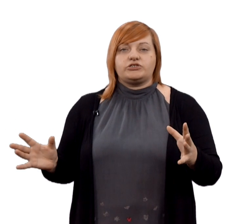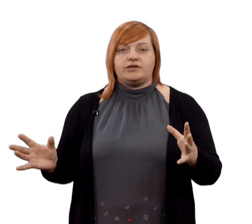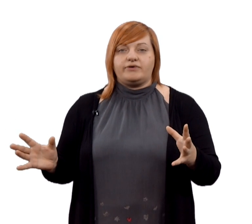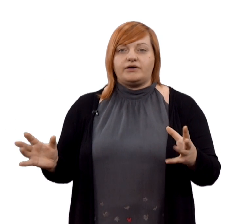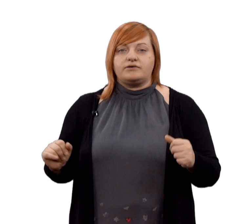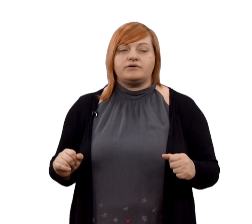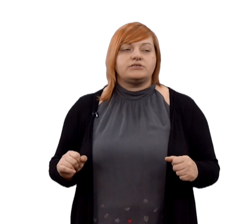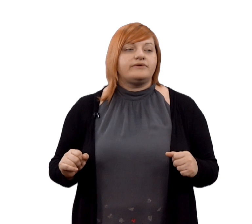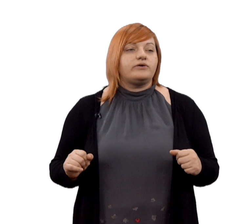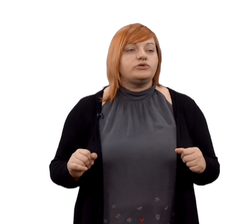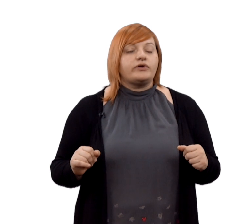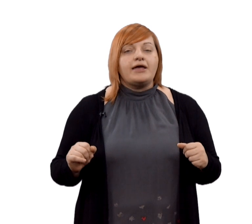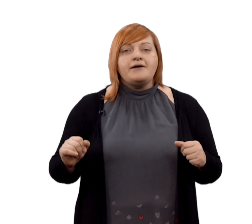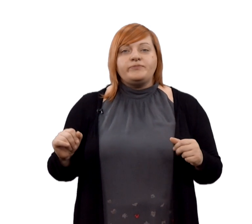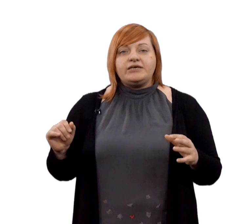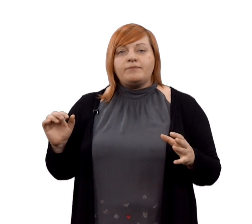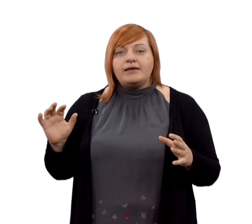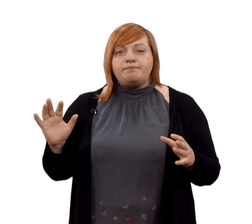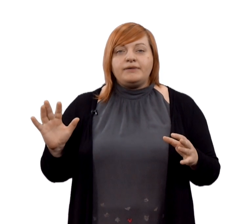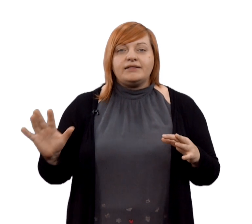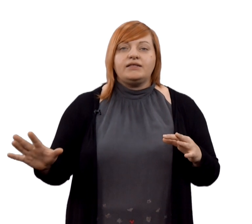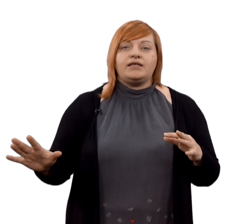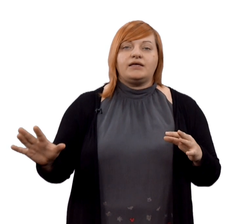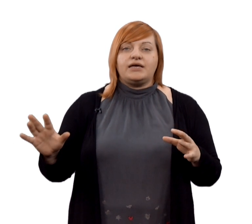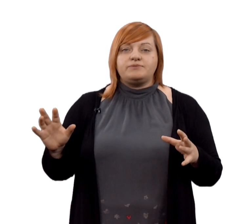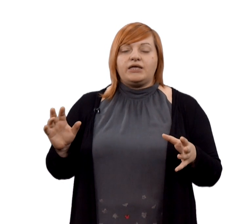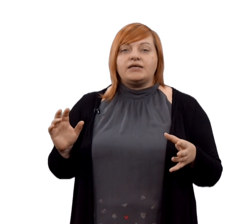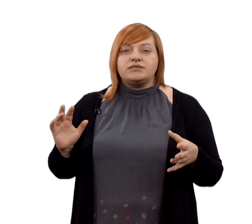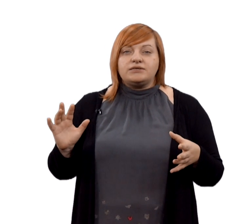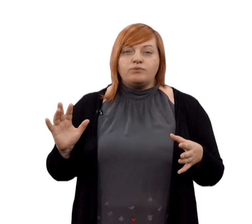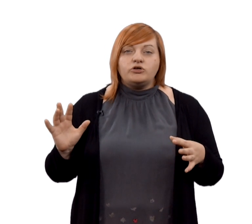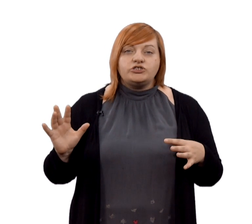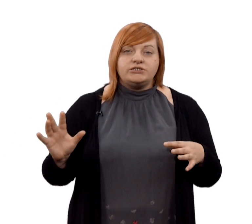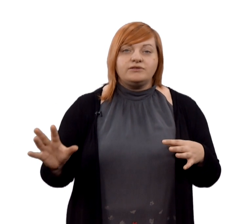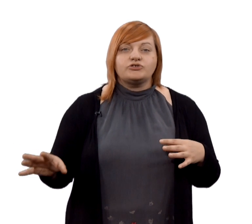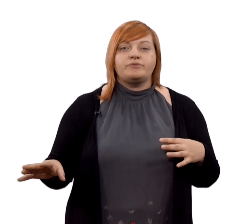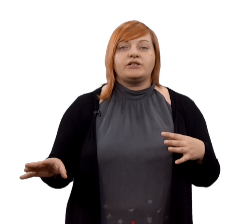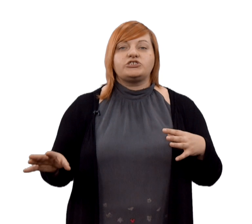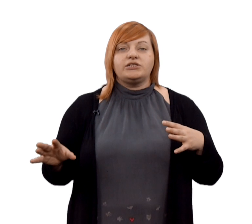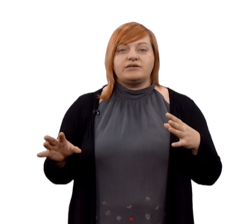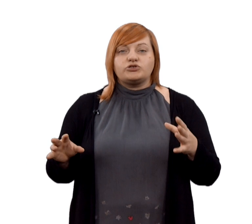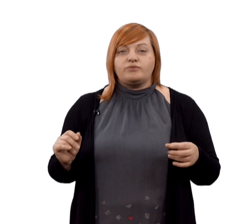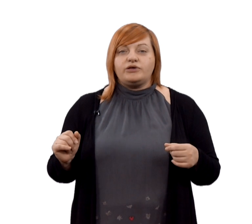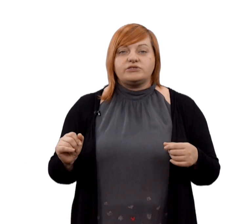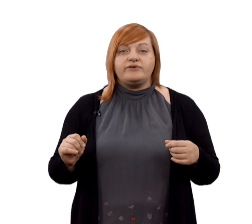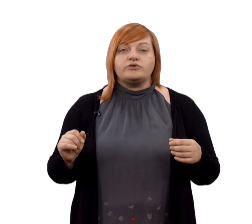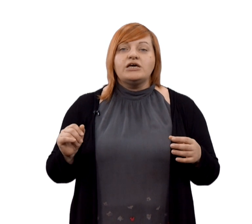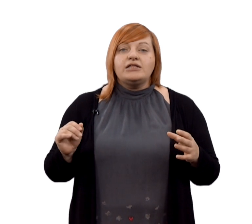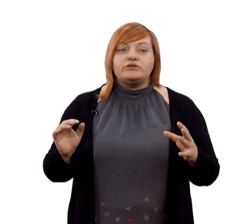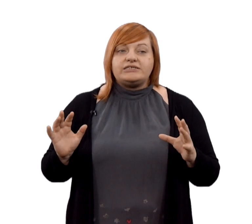целевая аудитория, тем медленнее она изменяется, тем больше сил нужно приложить для того, чтобы ее сдвинуть, тем